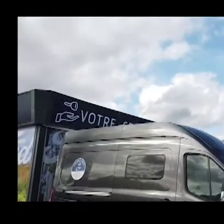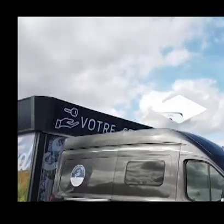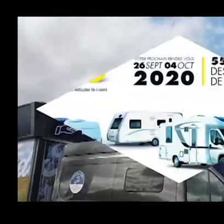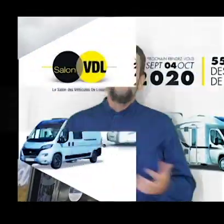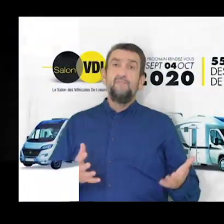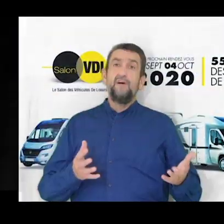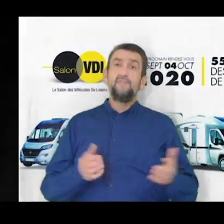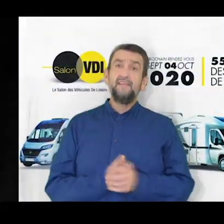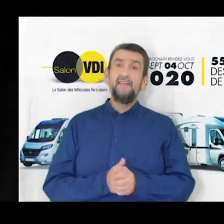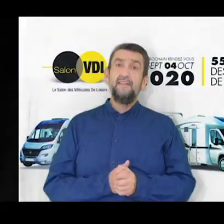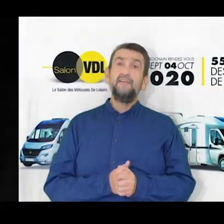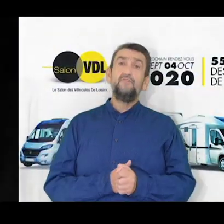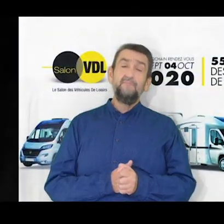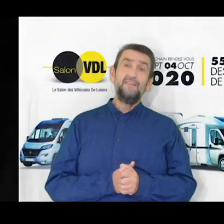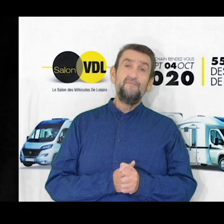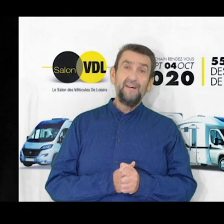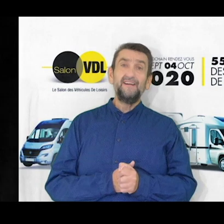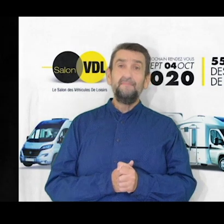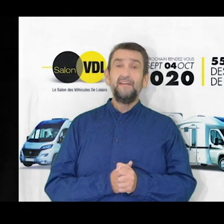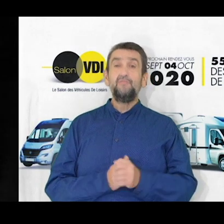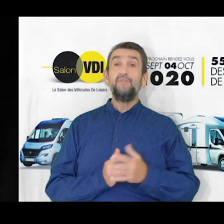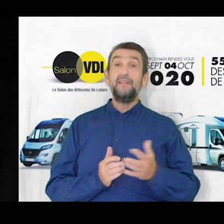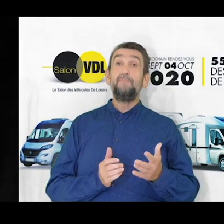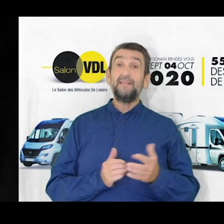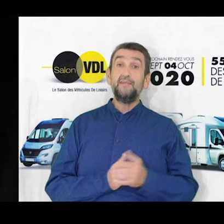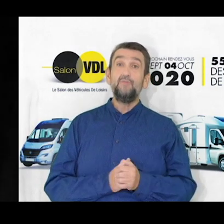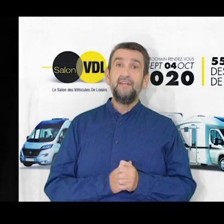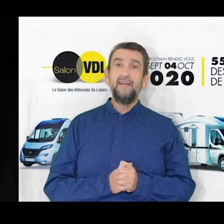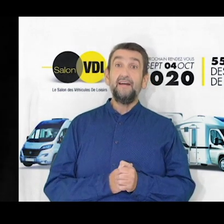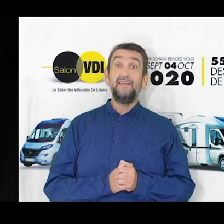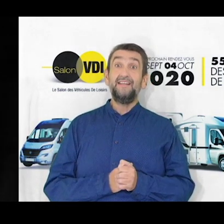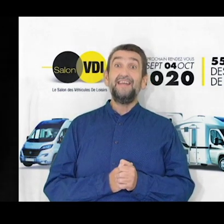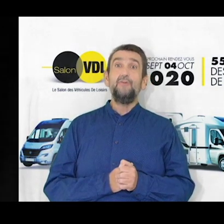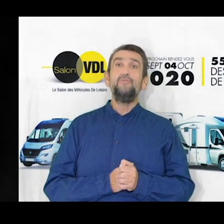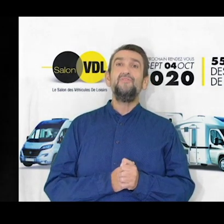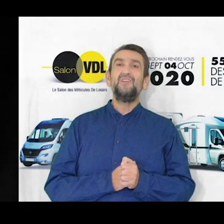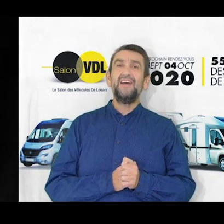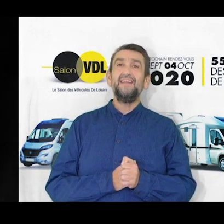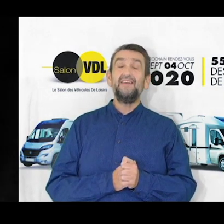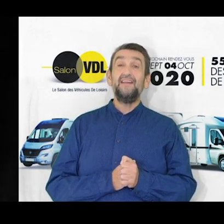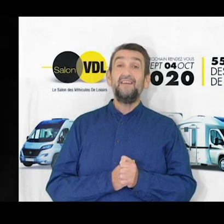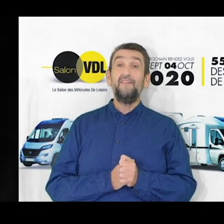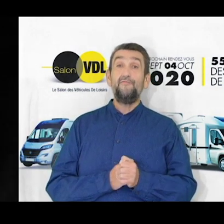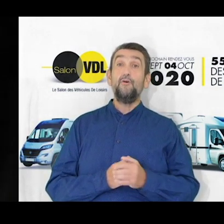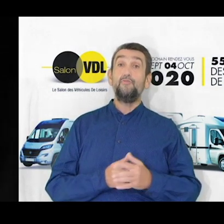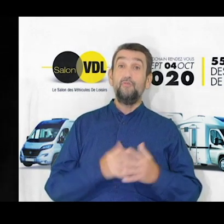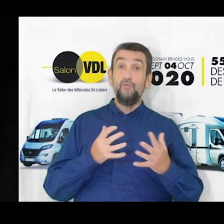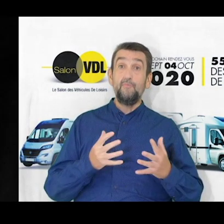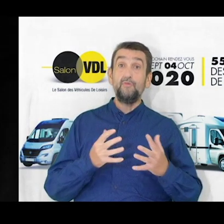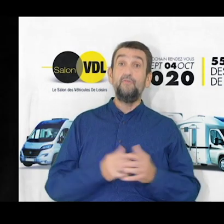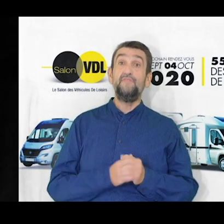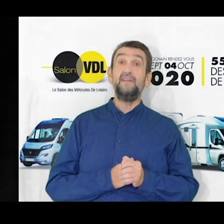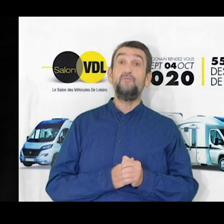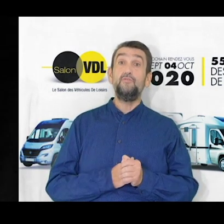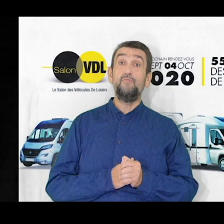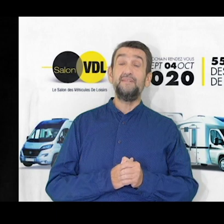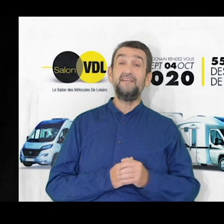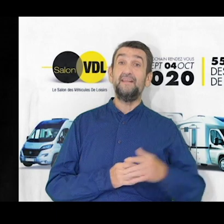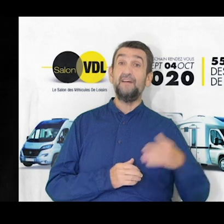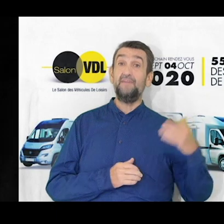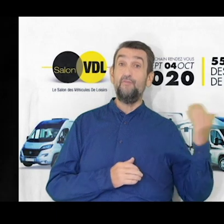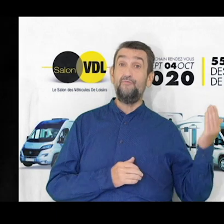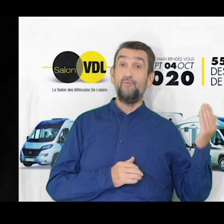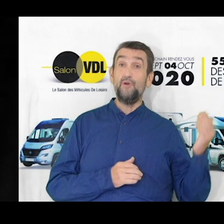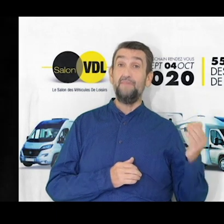il faut savoir que cette année 2020 et bien est une année particulière et qu'il y a eu une très très très forte demande de véhicules de